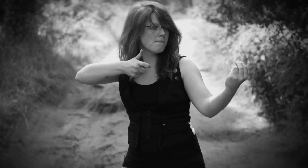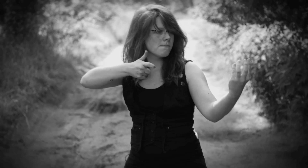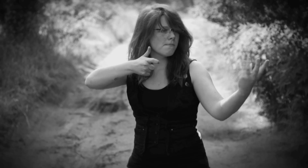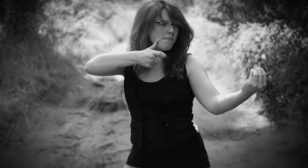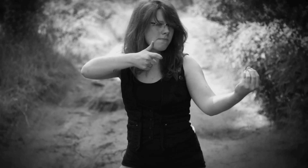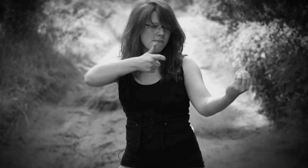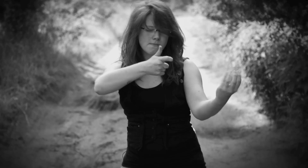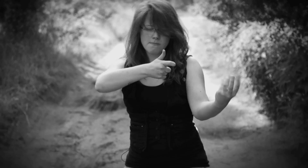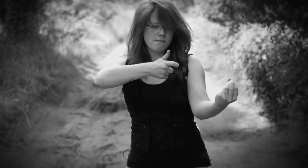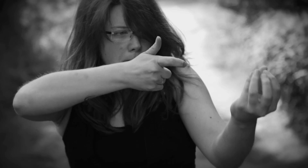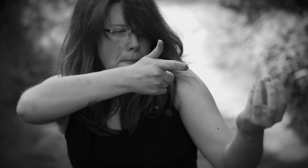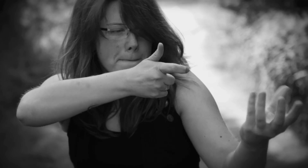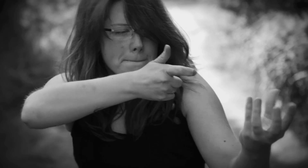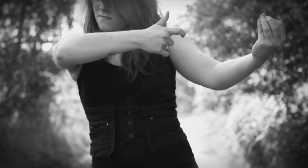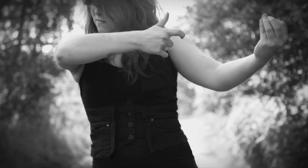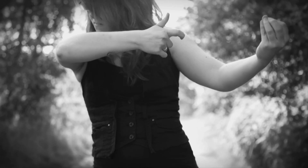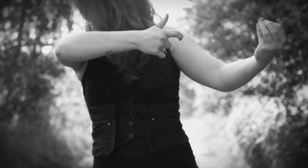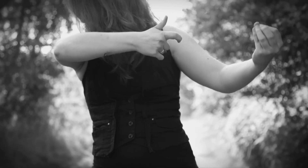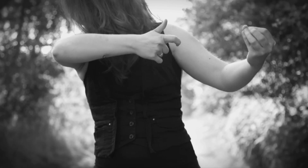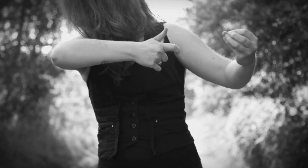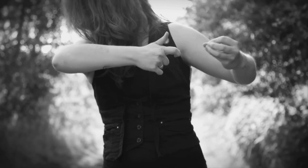Es tut mir nicht gut, mich an dich zu erinnern